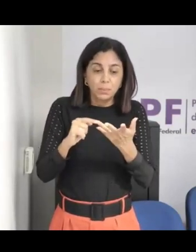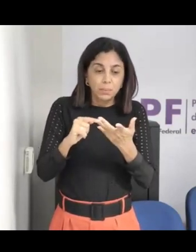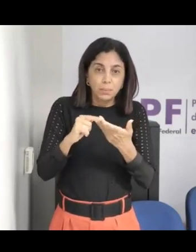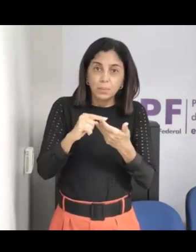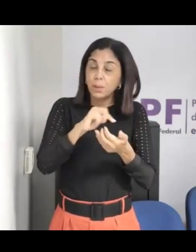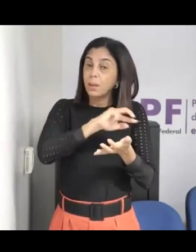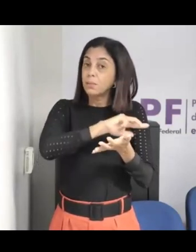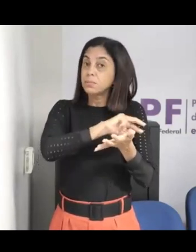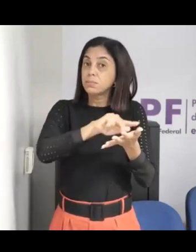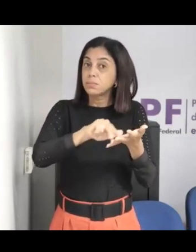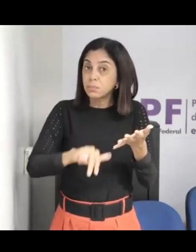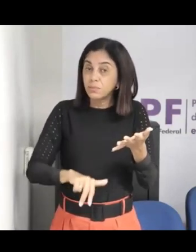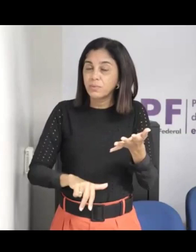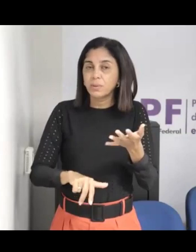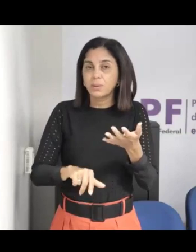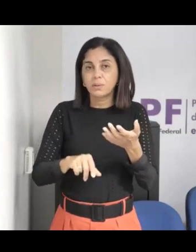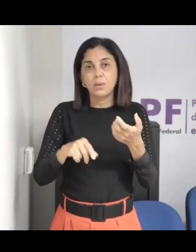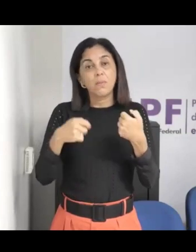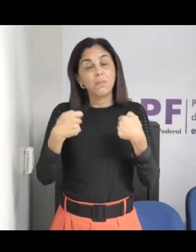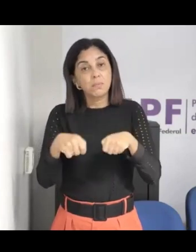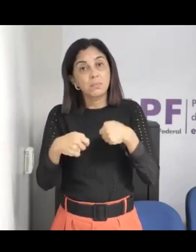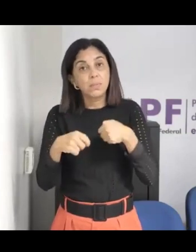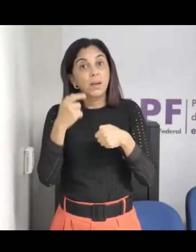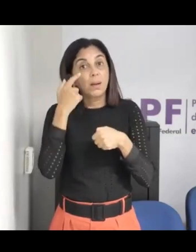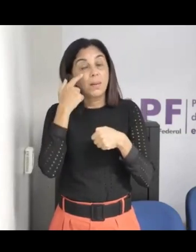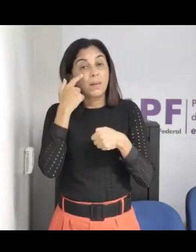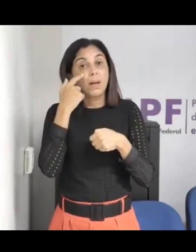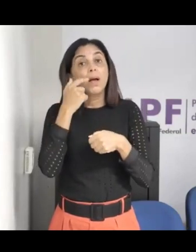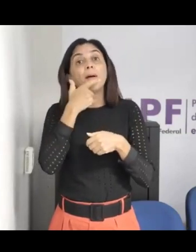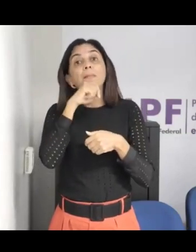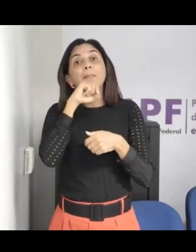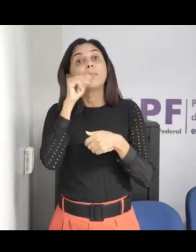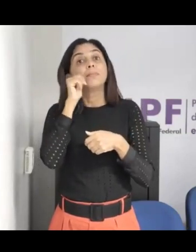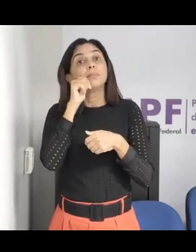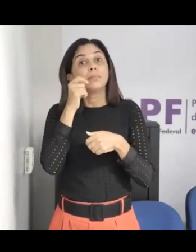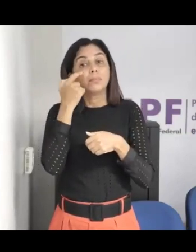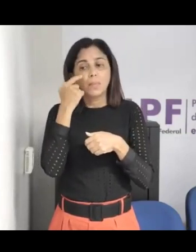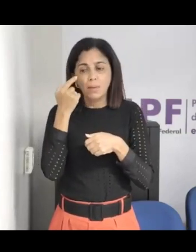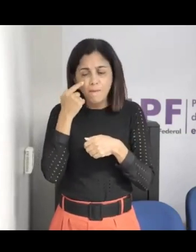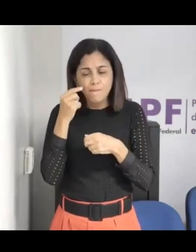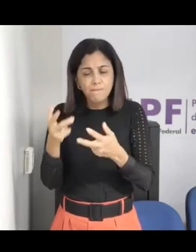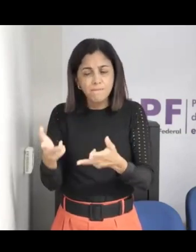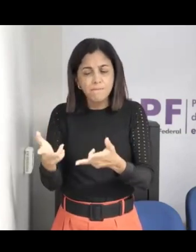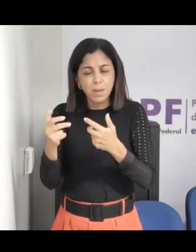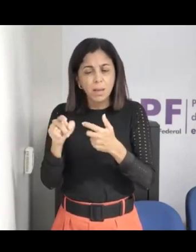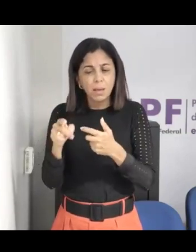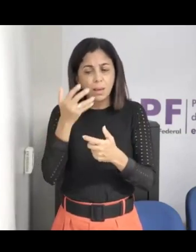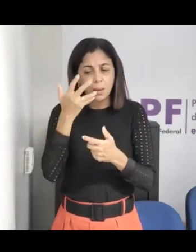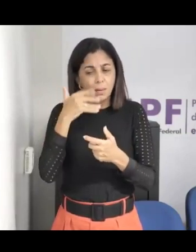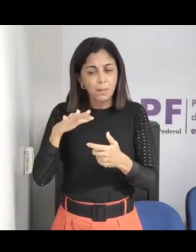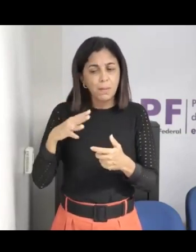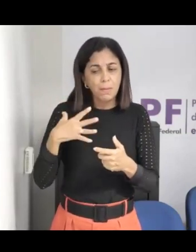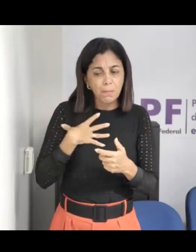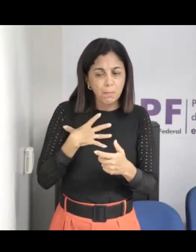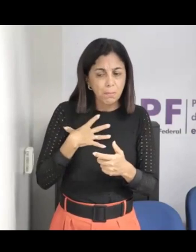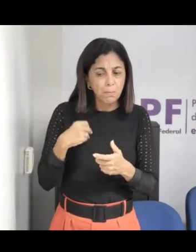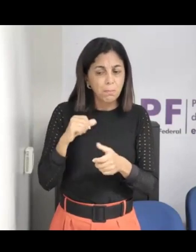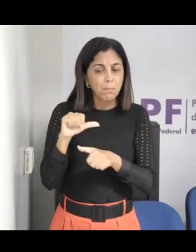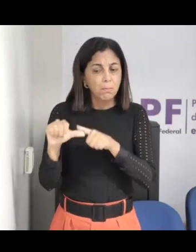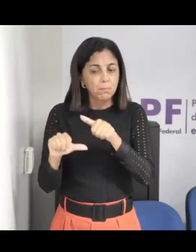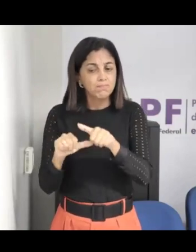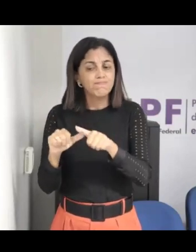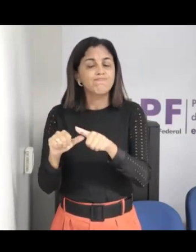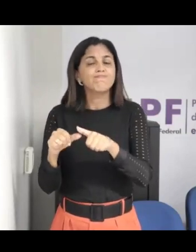que os pais precisam ficar de olho quando muda bruscamente o comportamento de uma criança, né, e quando se vê